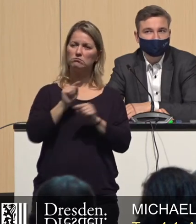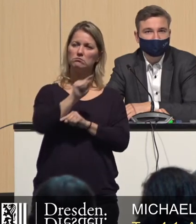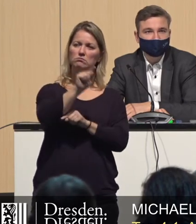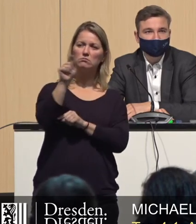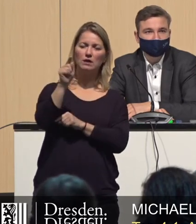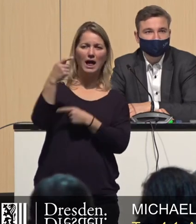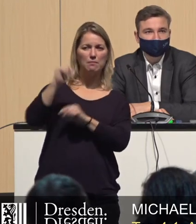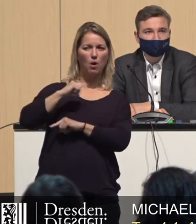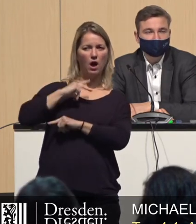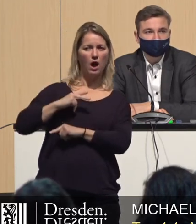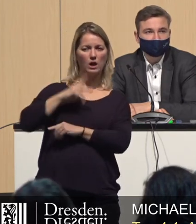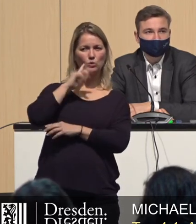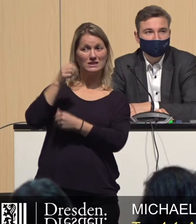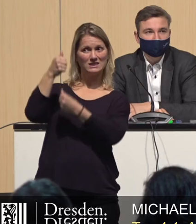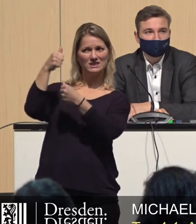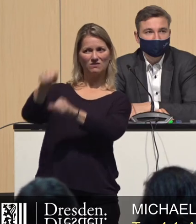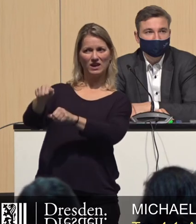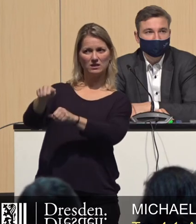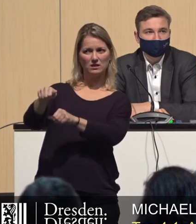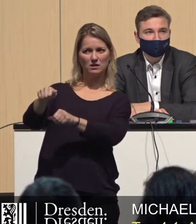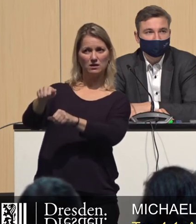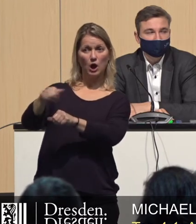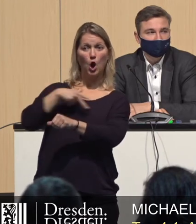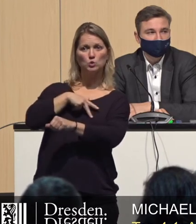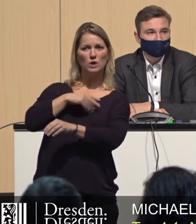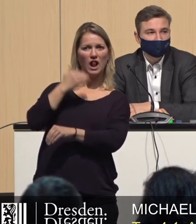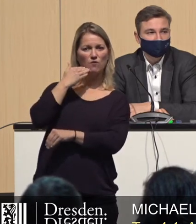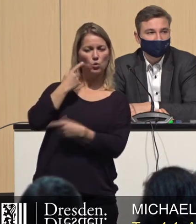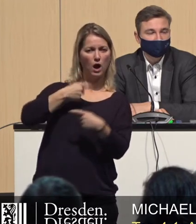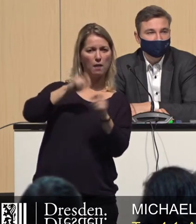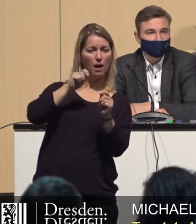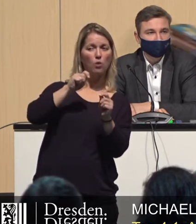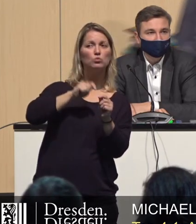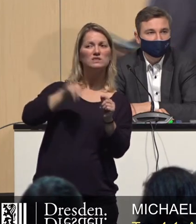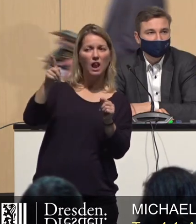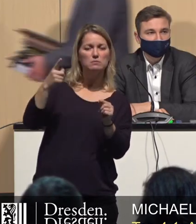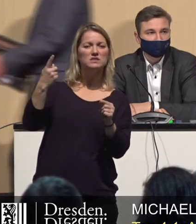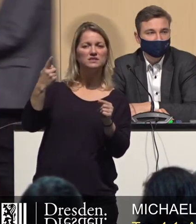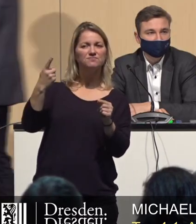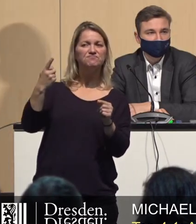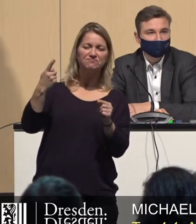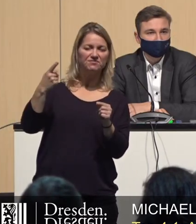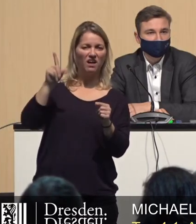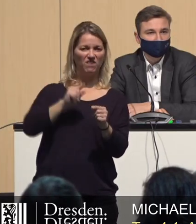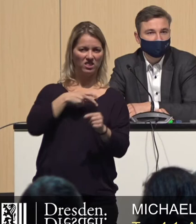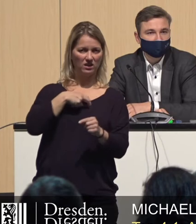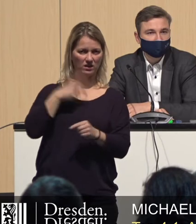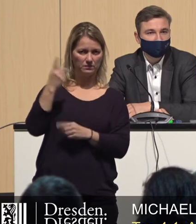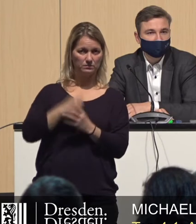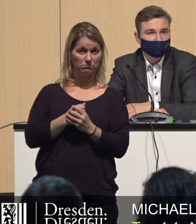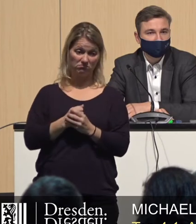einen Anteil von Sozialwohnungen auf ihre Kosten zu bauen. Das stimmt nun mal nicht. Wir haben in Sachsen eines der besten